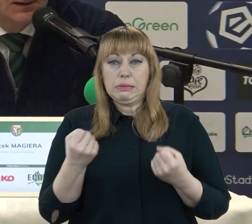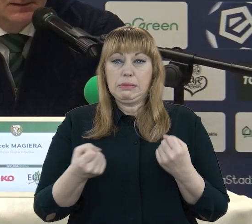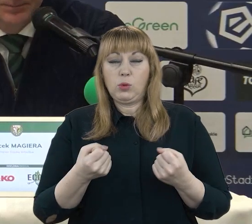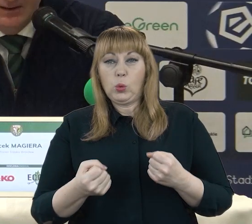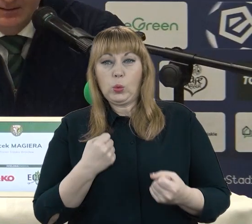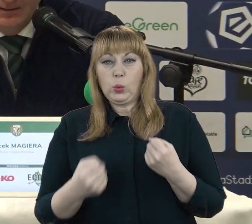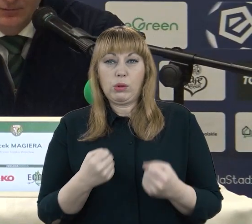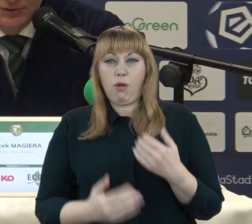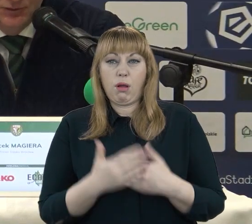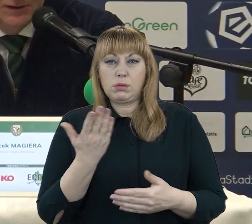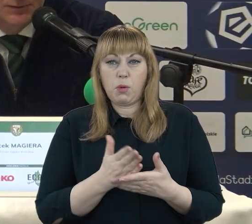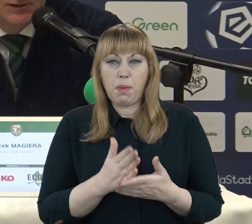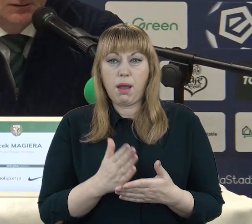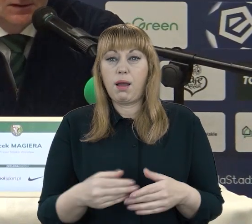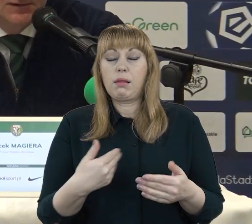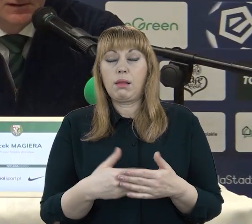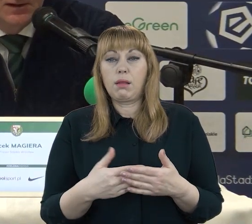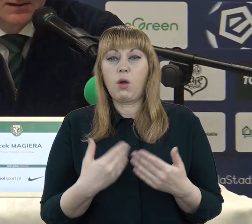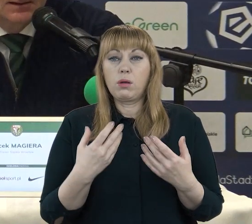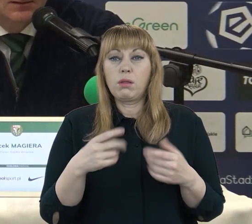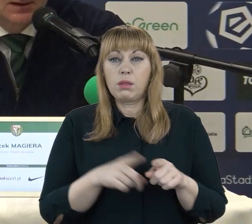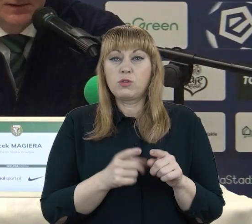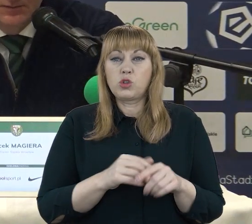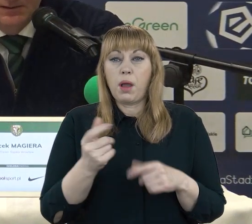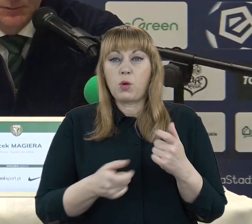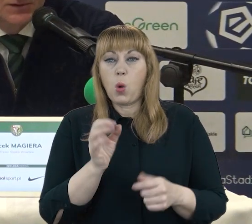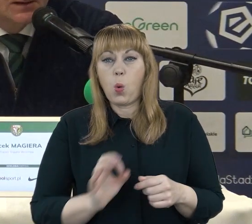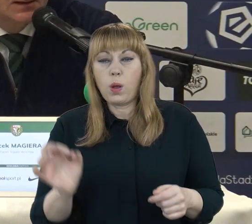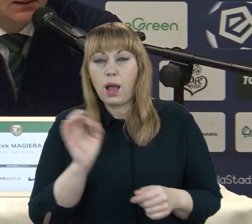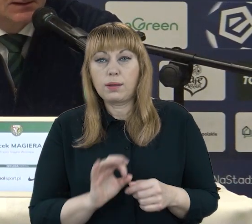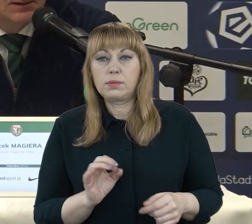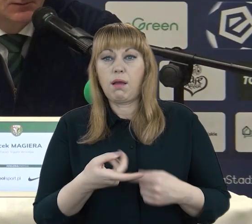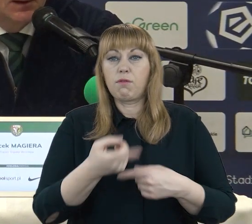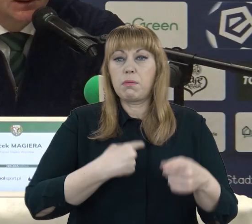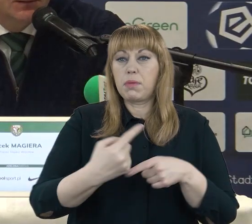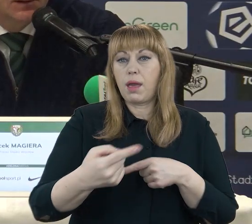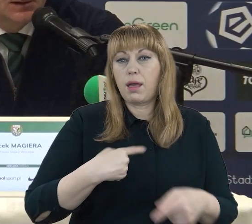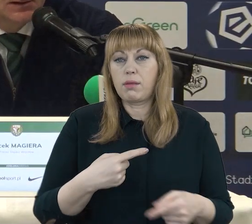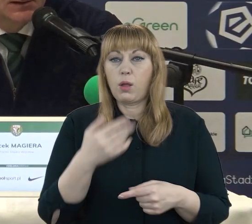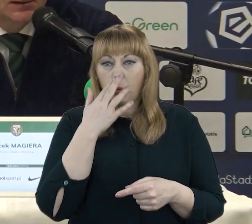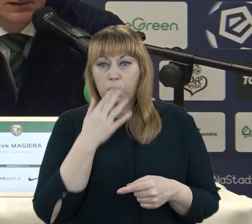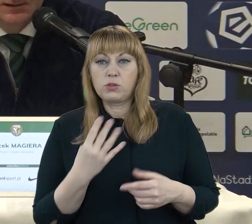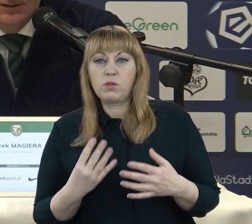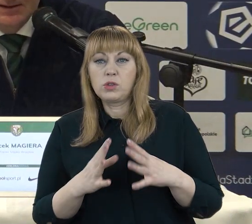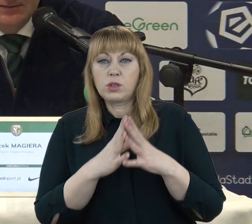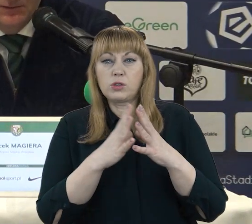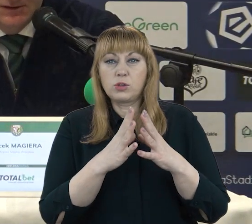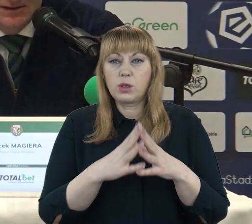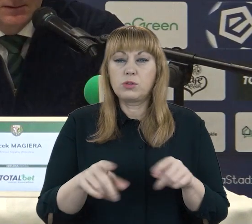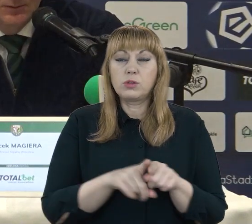utrzymuje się przy niej, która stwarza okazję, która ma wymienność pozycji na numera 9-10, rotację w bocznych sektorach